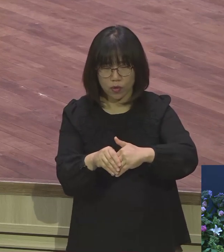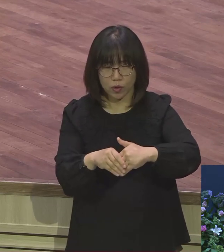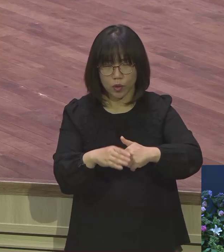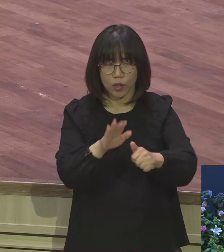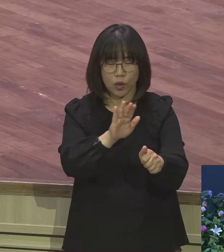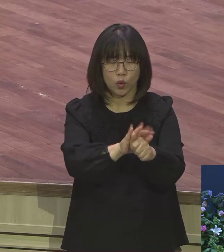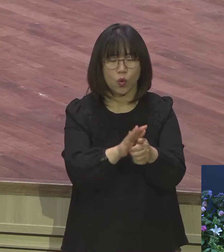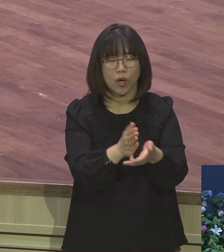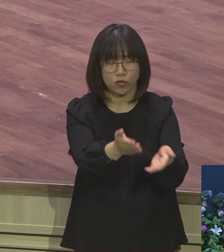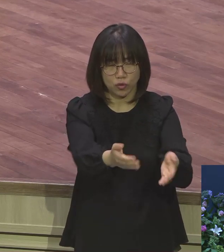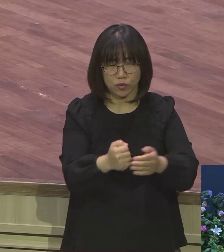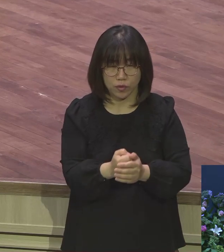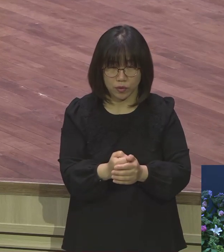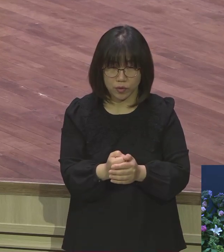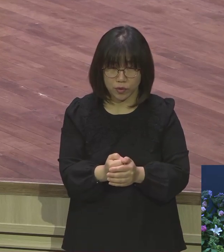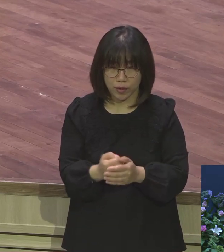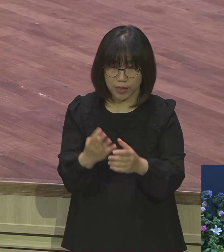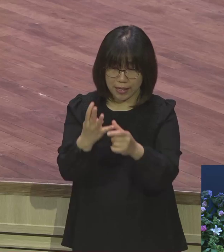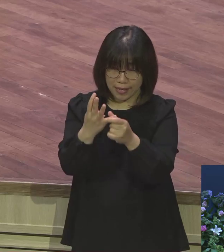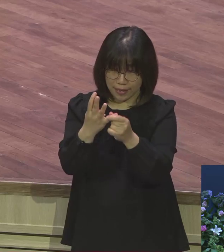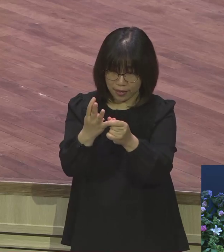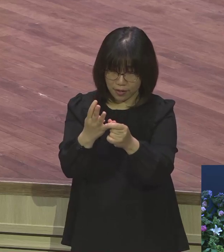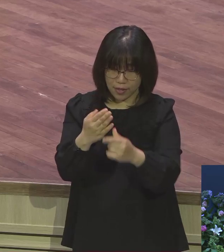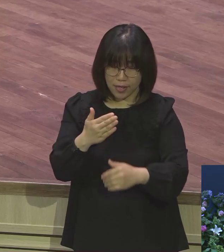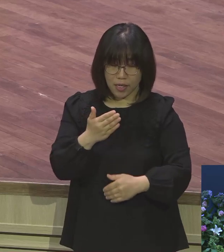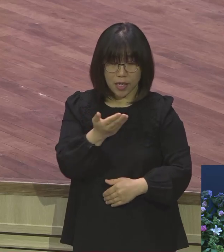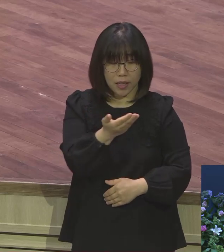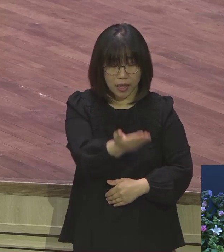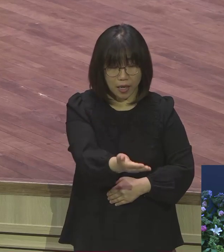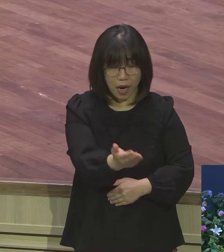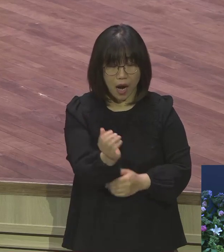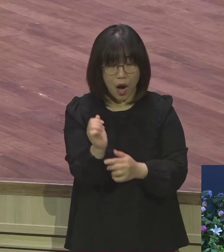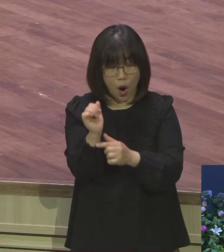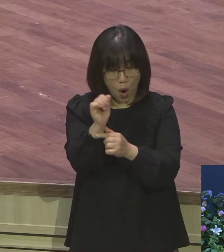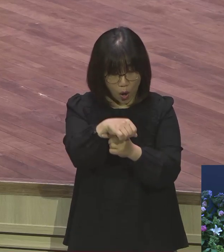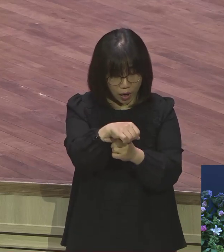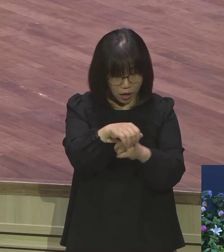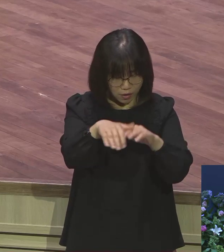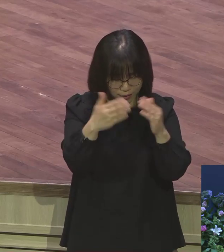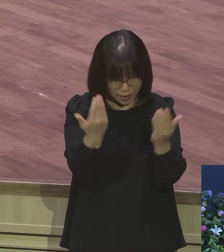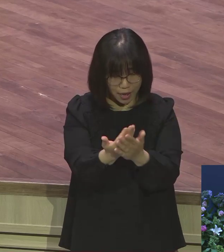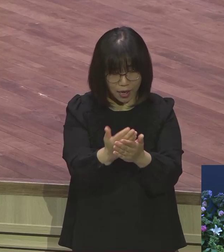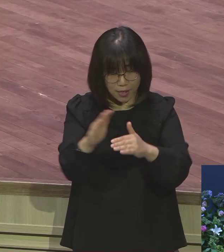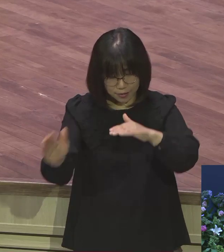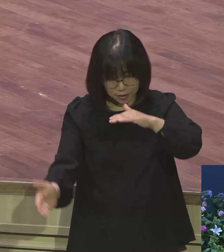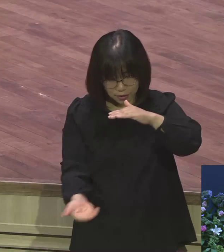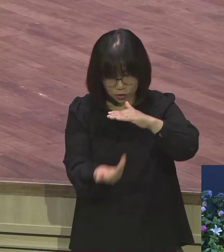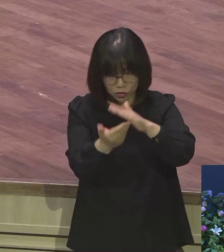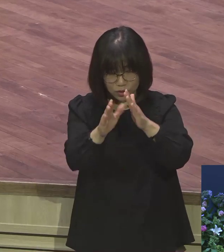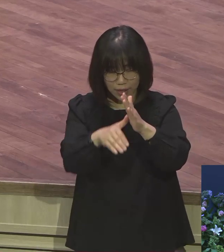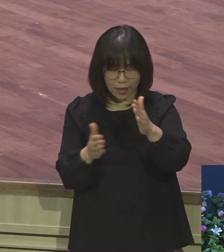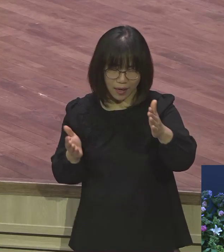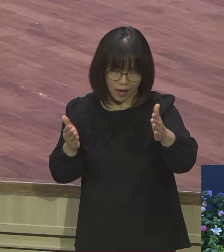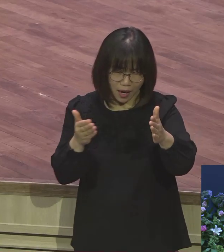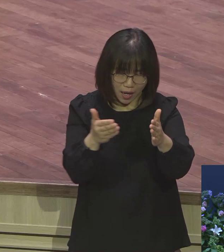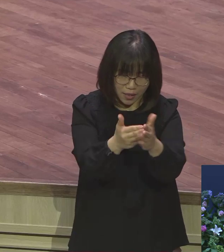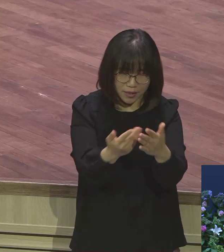내가 내게 허락한 것을 다 이루기까지 너를 떠나지 아니할 것이다 다 이루기까지 내가 안